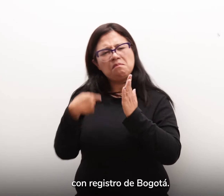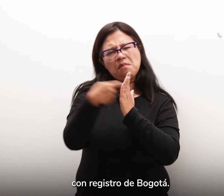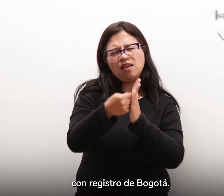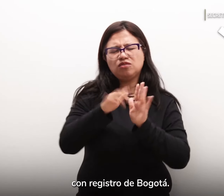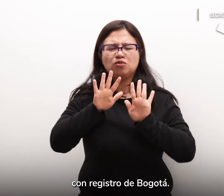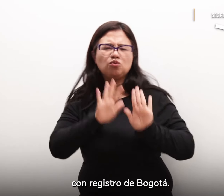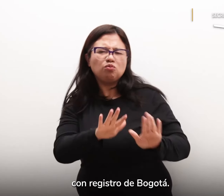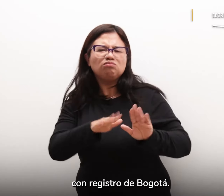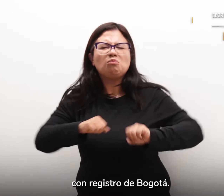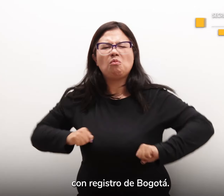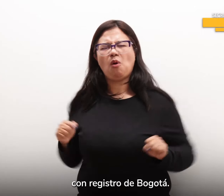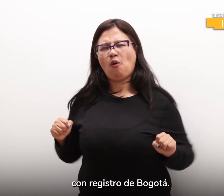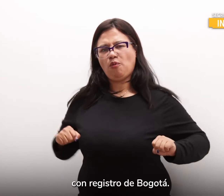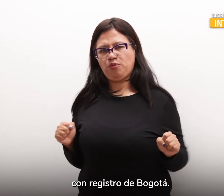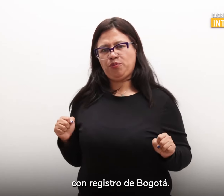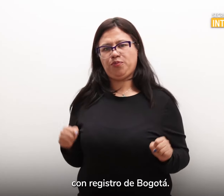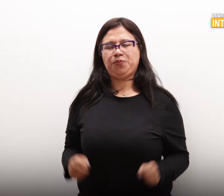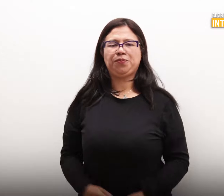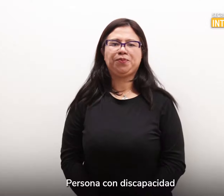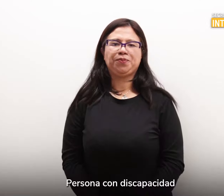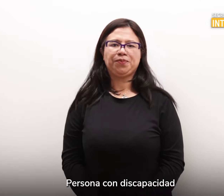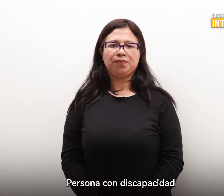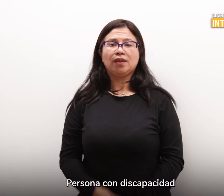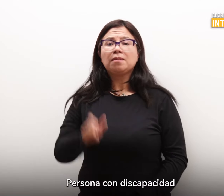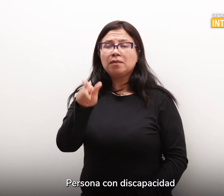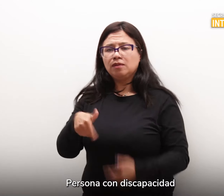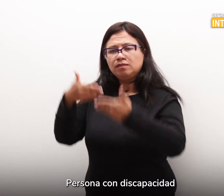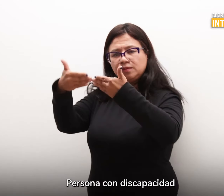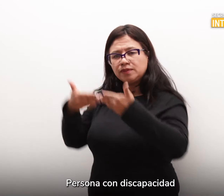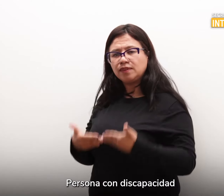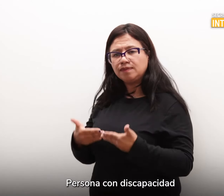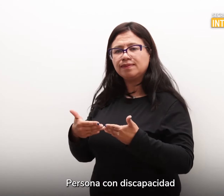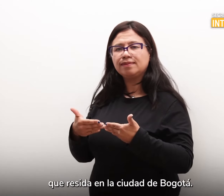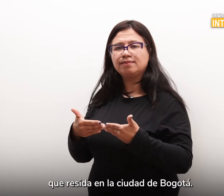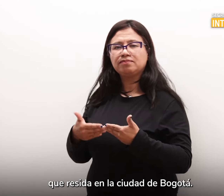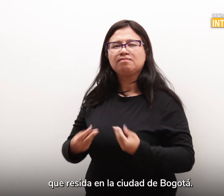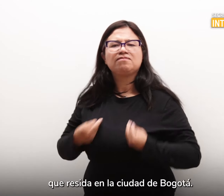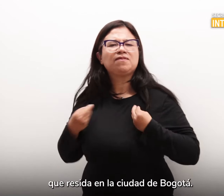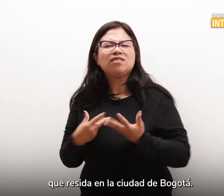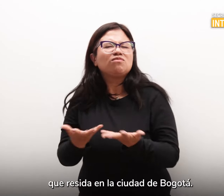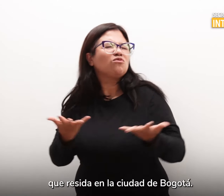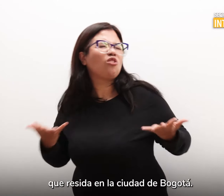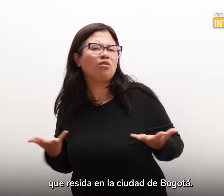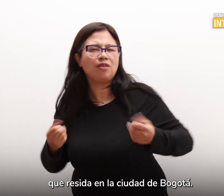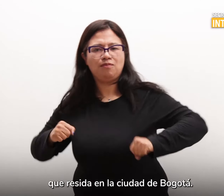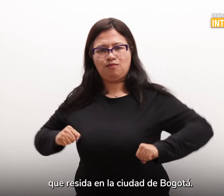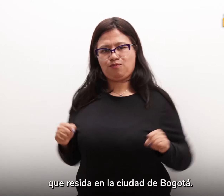Bogotá Persona con discapacidad que resida en la ciudad de Bogotá